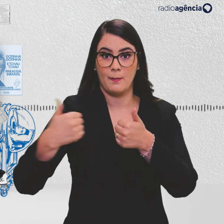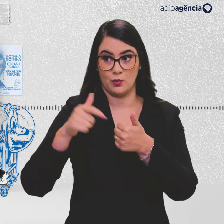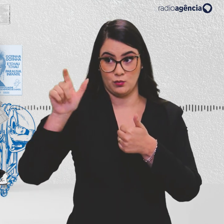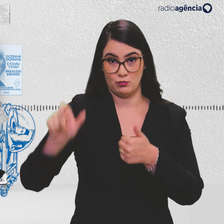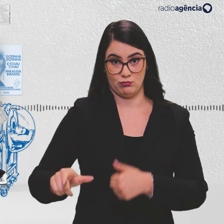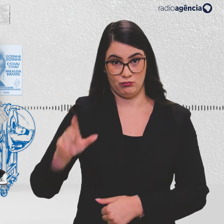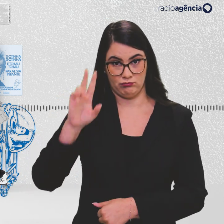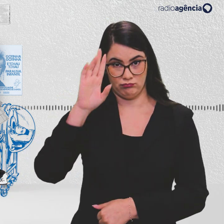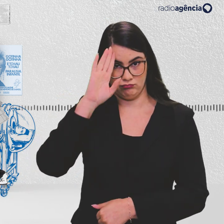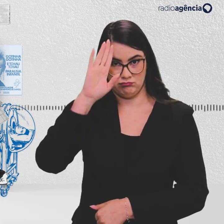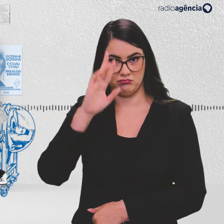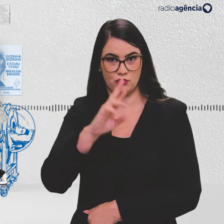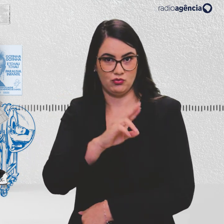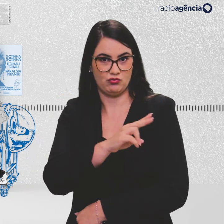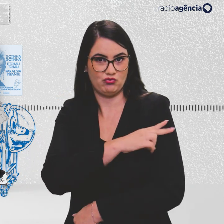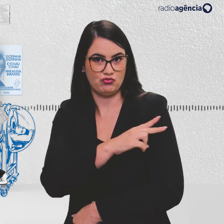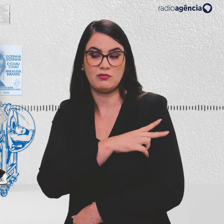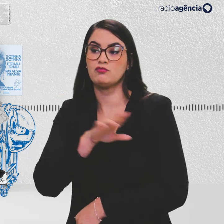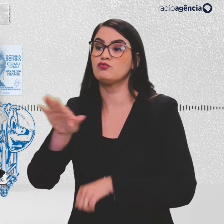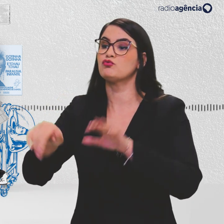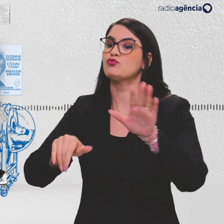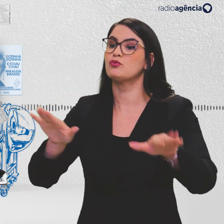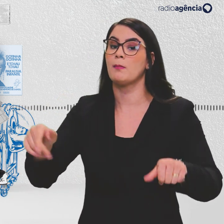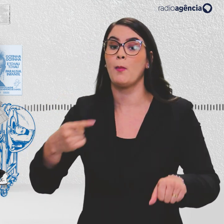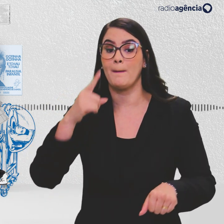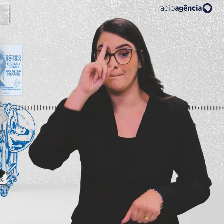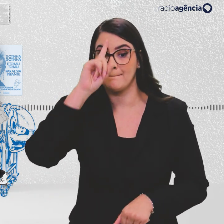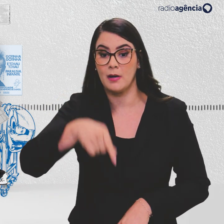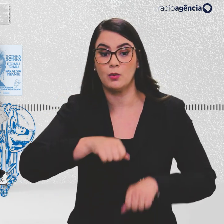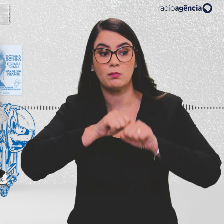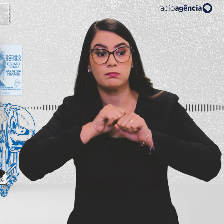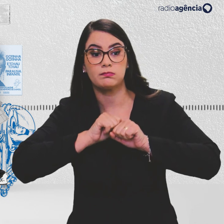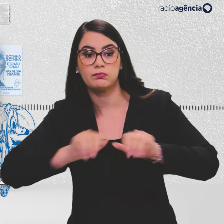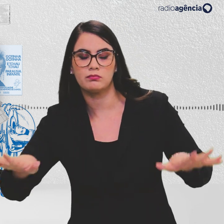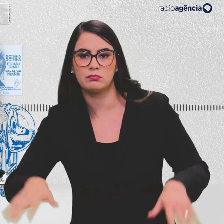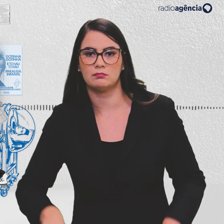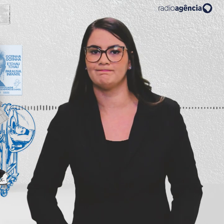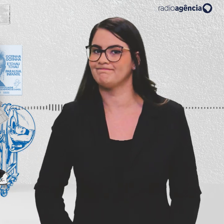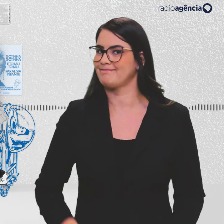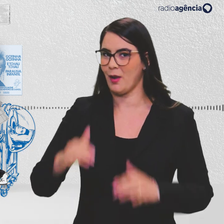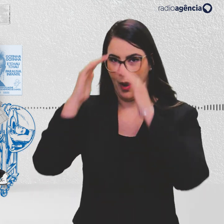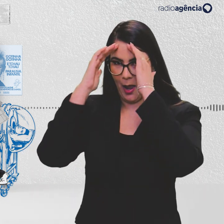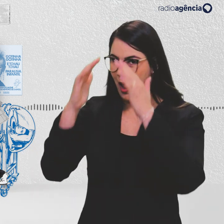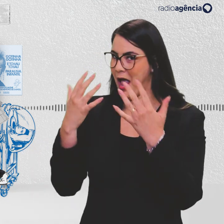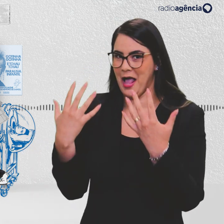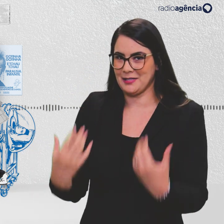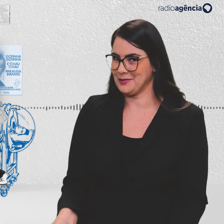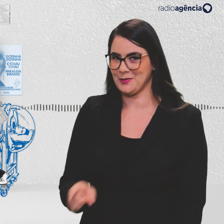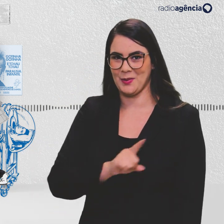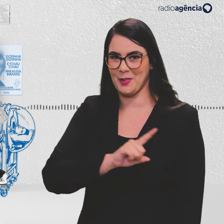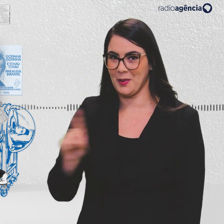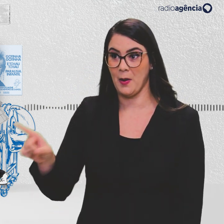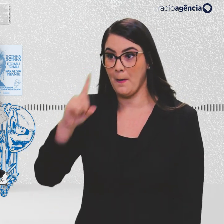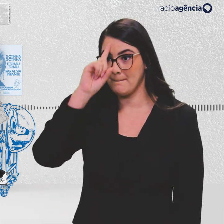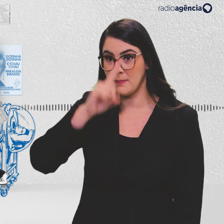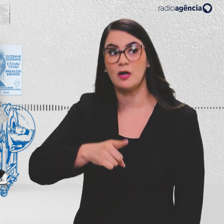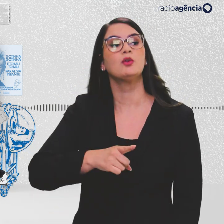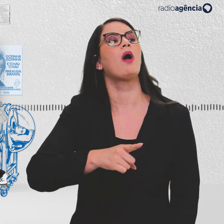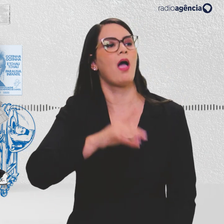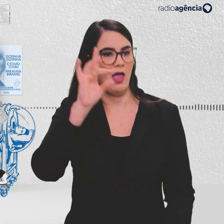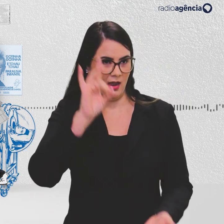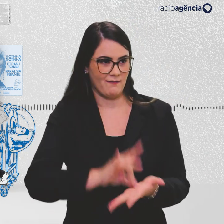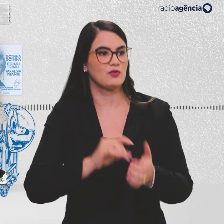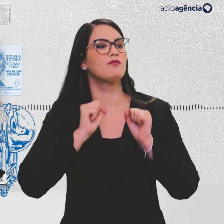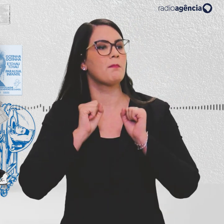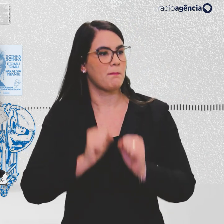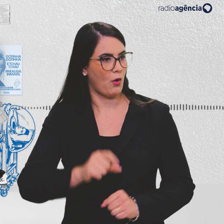uma autoridade e intimou os populares a se dispersarem. Não foi obedecida a autoridade, que mandou tornar efetiva